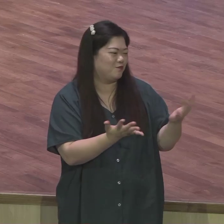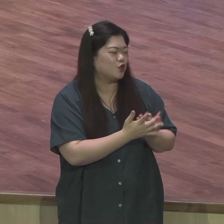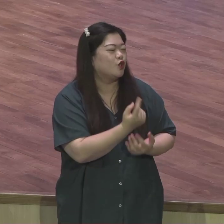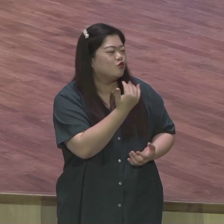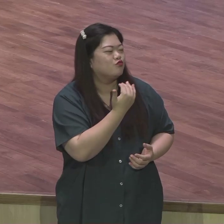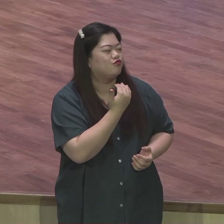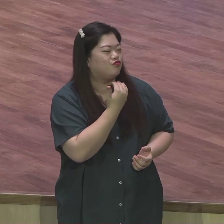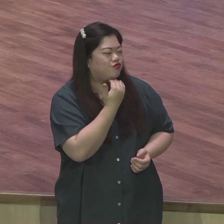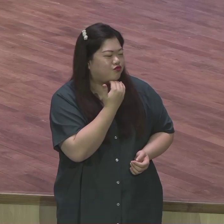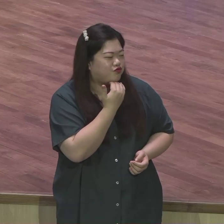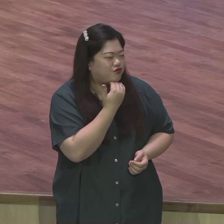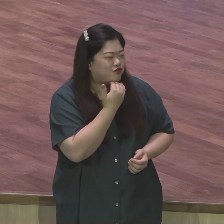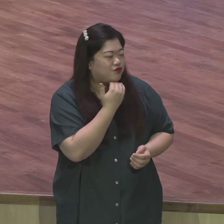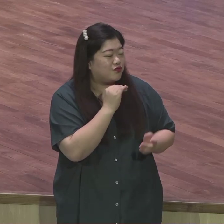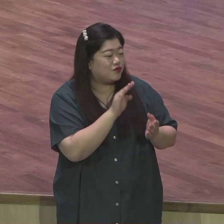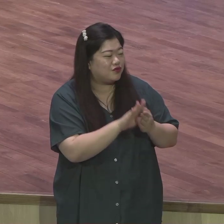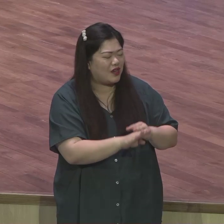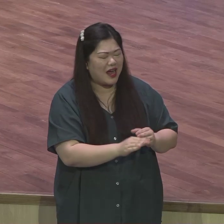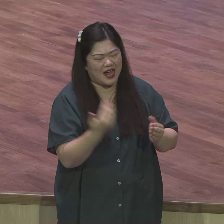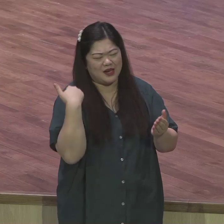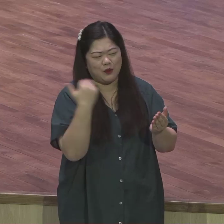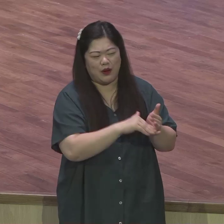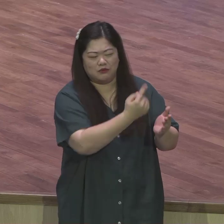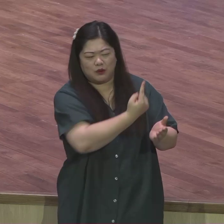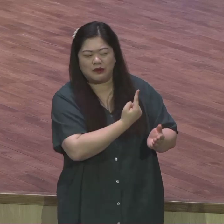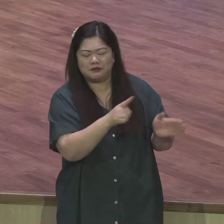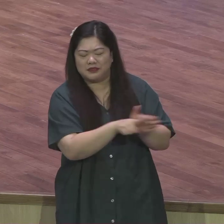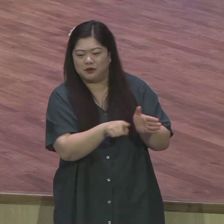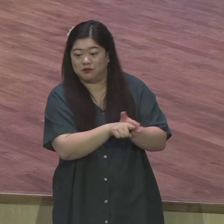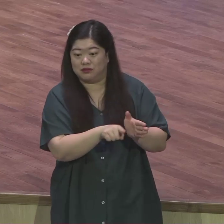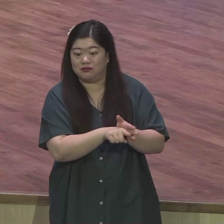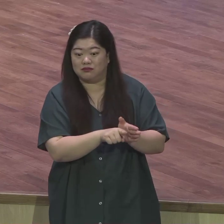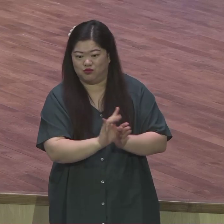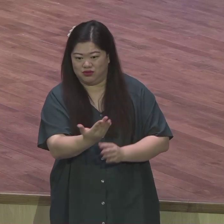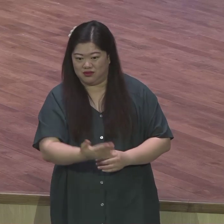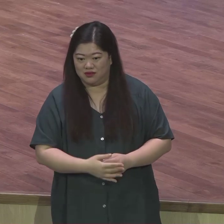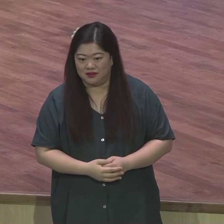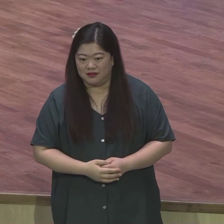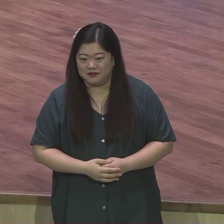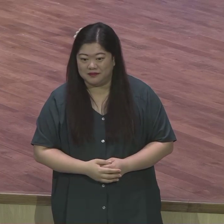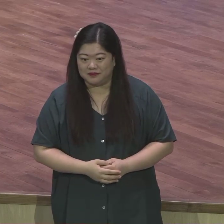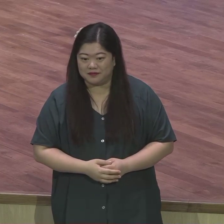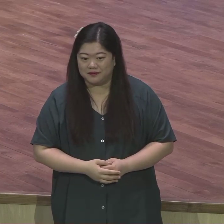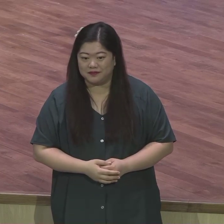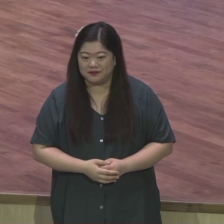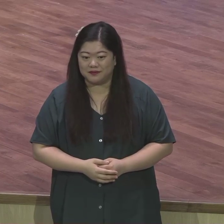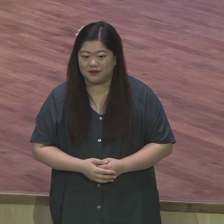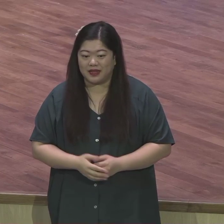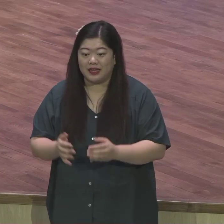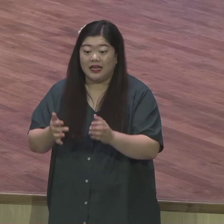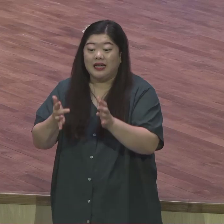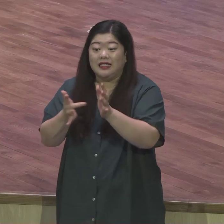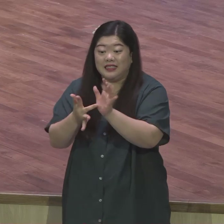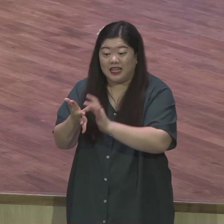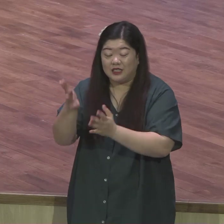그것 때문에 상처받지 않았어요 도리어 어떻게 불쌍이겠어요 예수님을 핍박하고 예수의 얼굴에 침을 뱉고